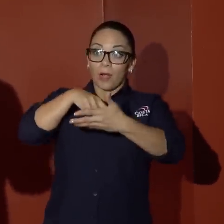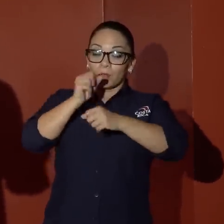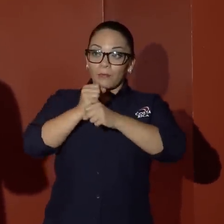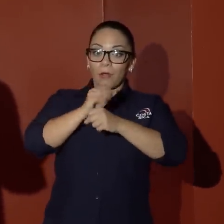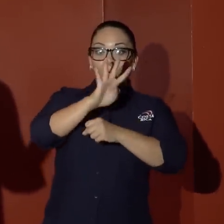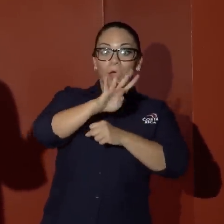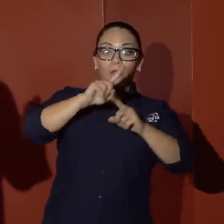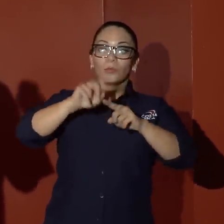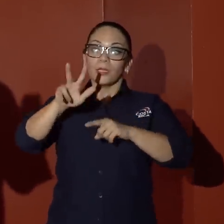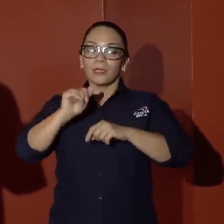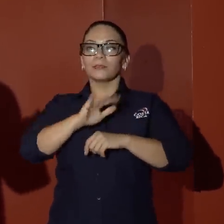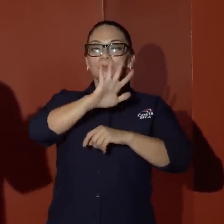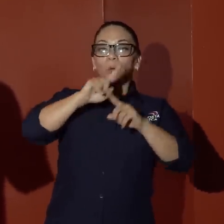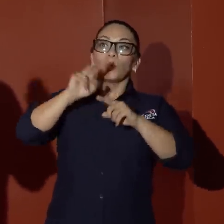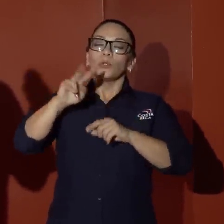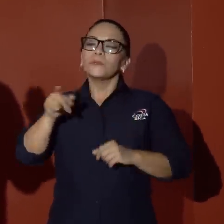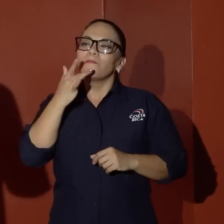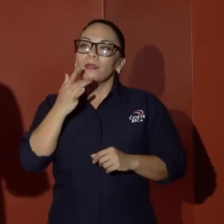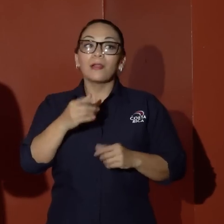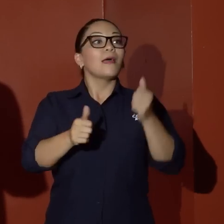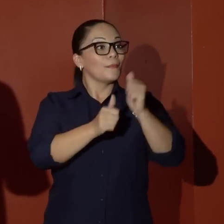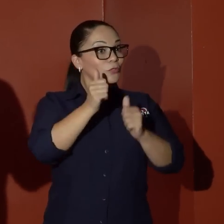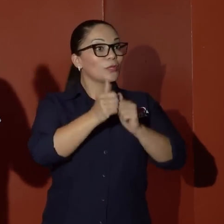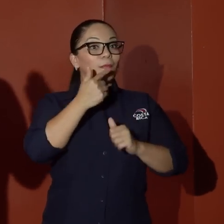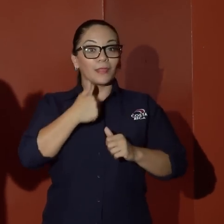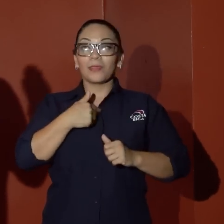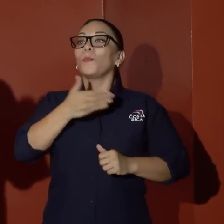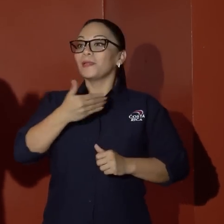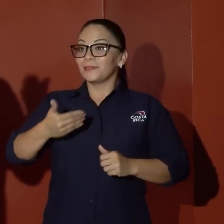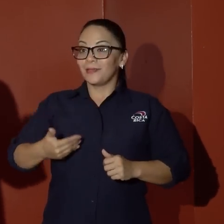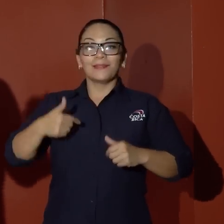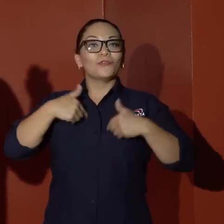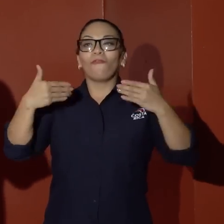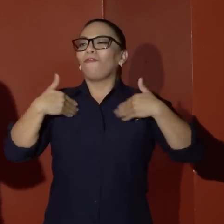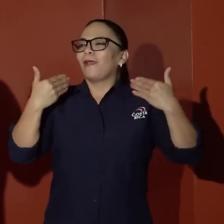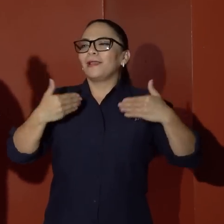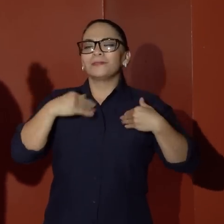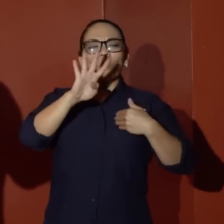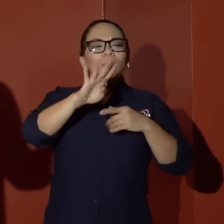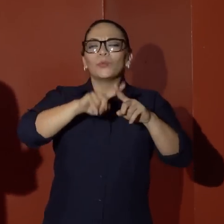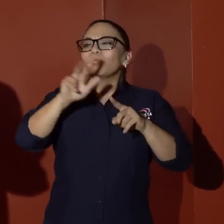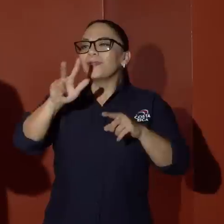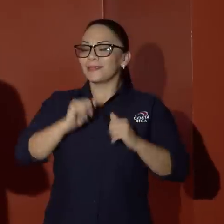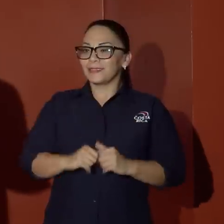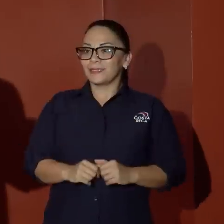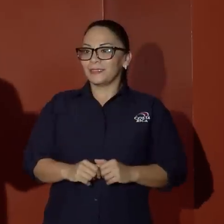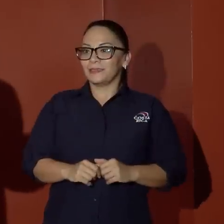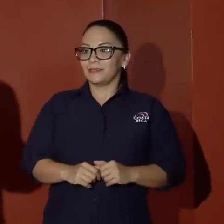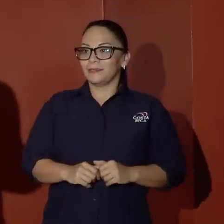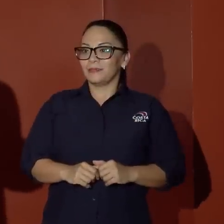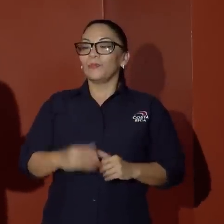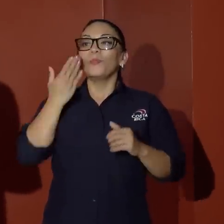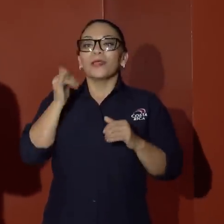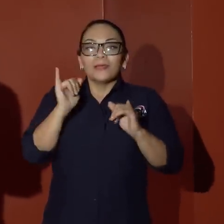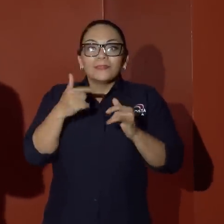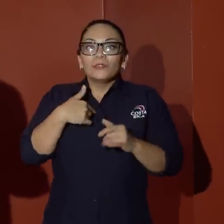4352 y la mayoría me dijo Presidente yo estaría feliz con 413 porque